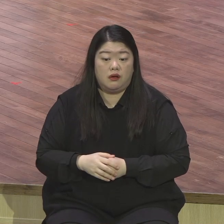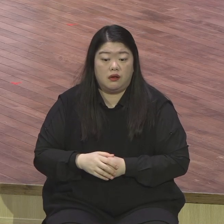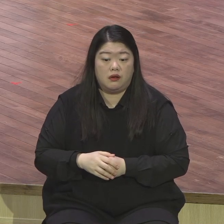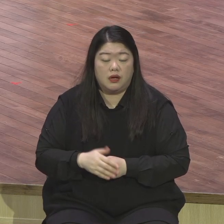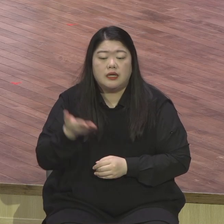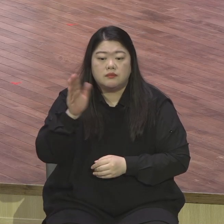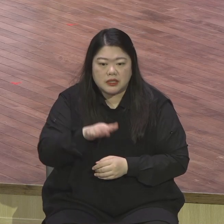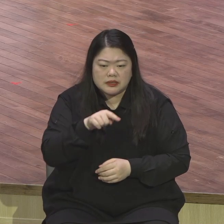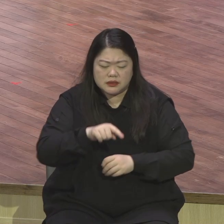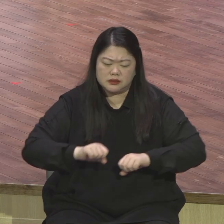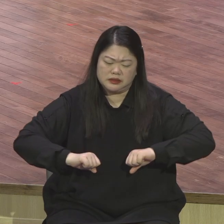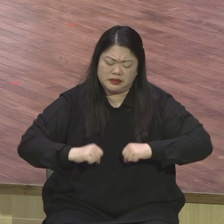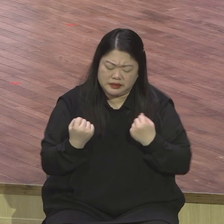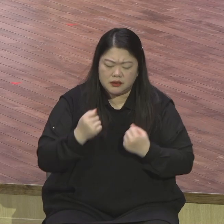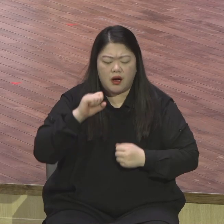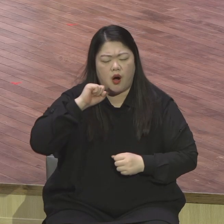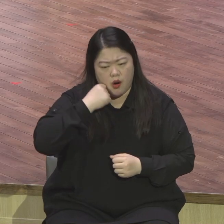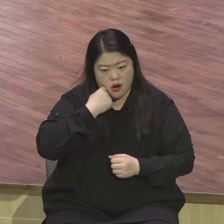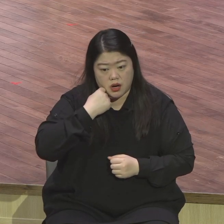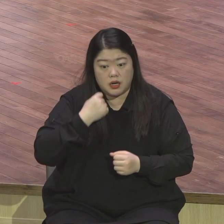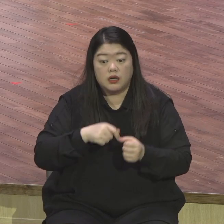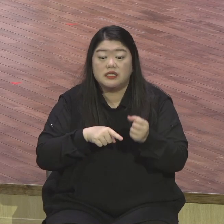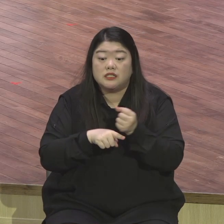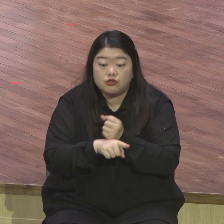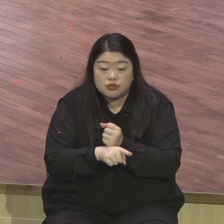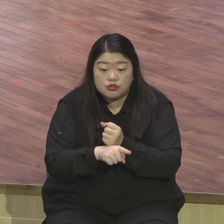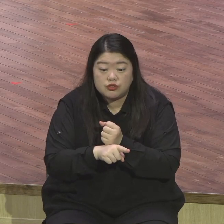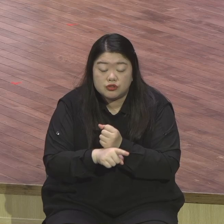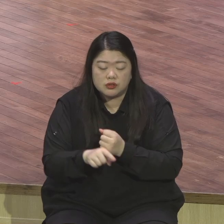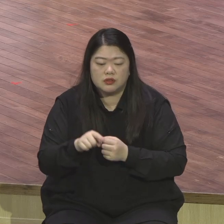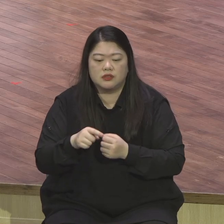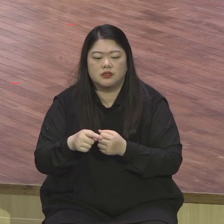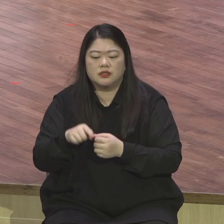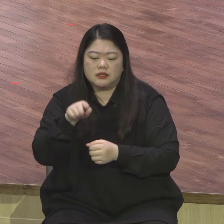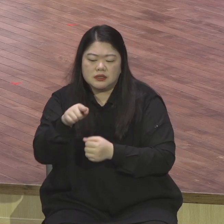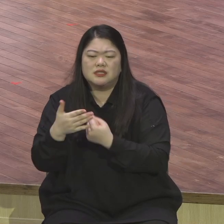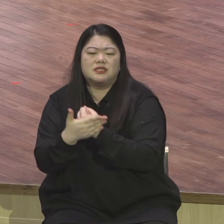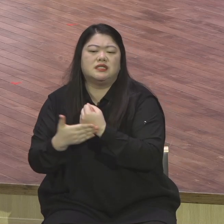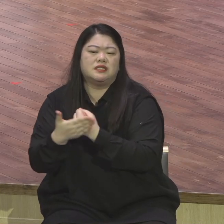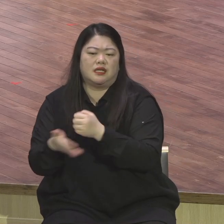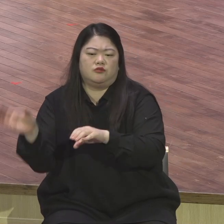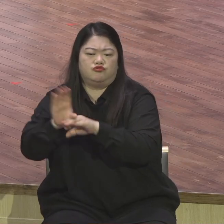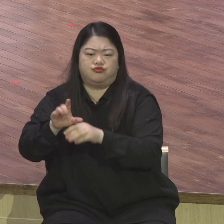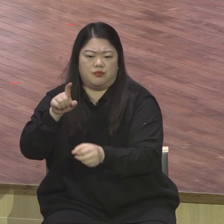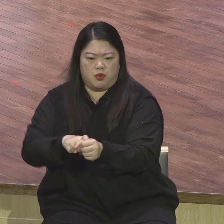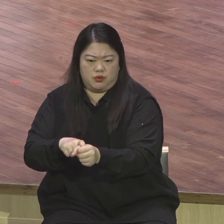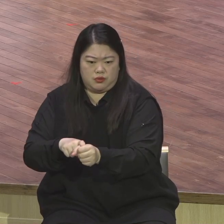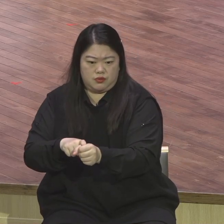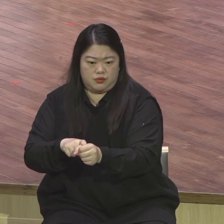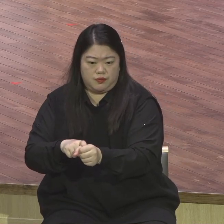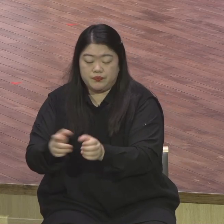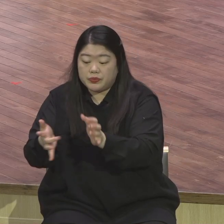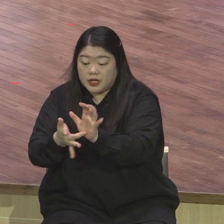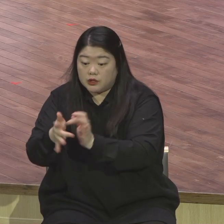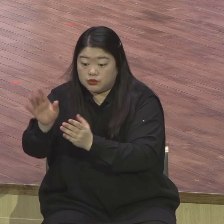그 은혜가 뭐냐 하나님의 은혜가 예수 그리스도의 초림이에요 예수 그리스도가 오셨다